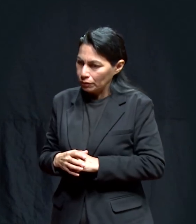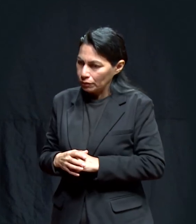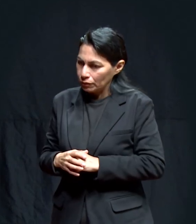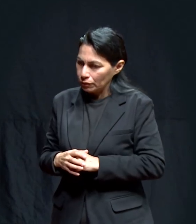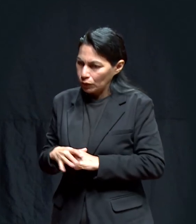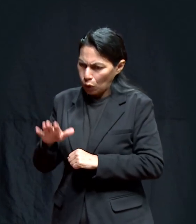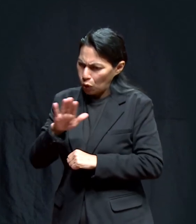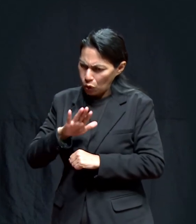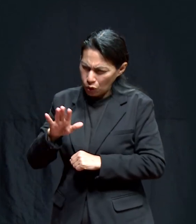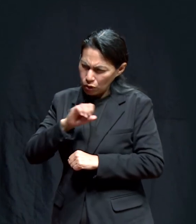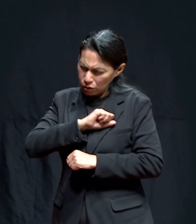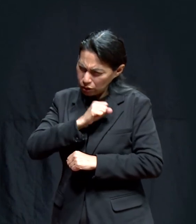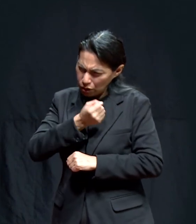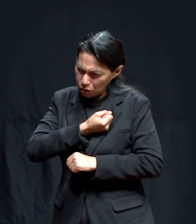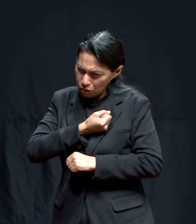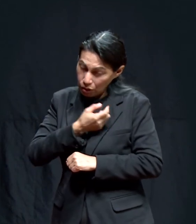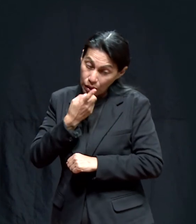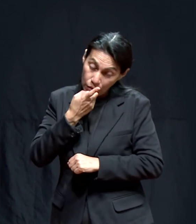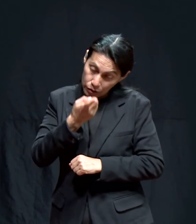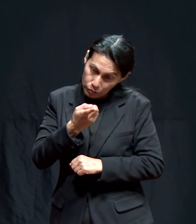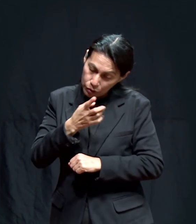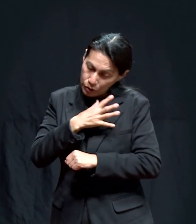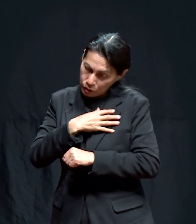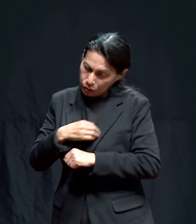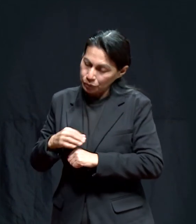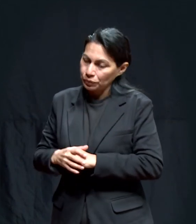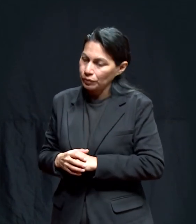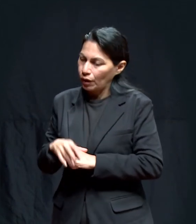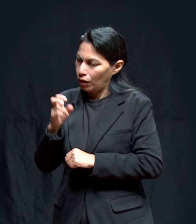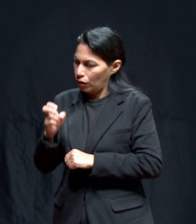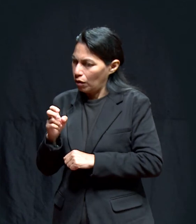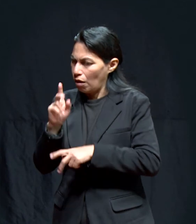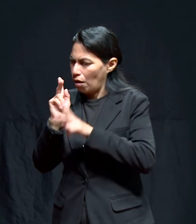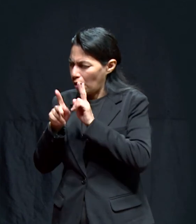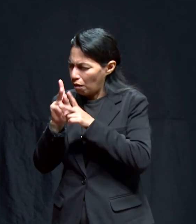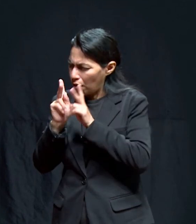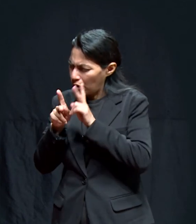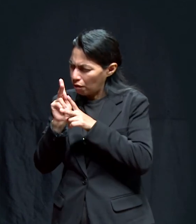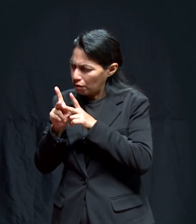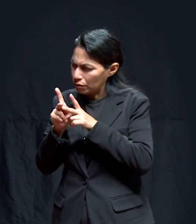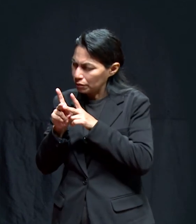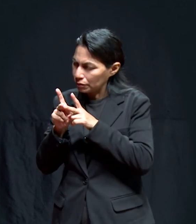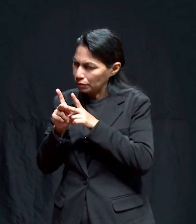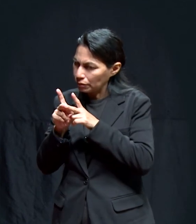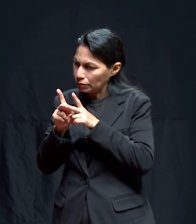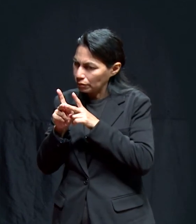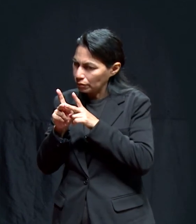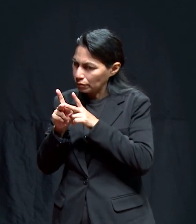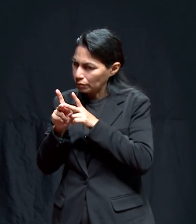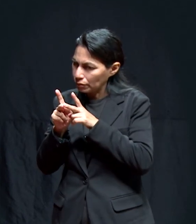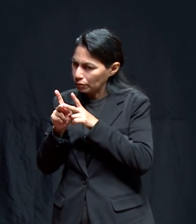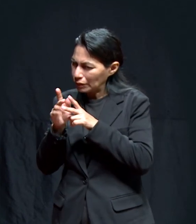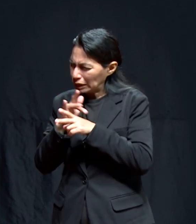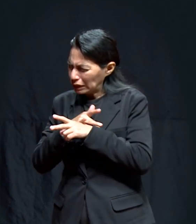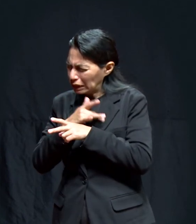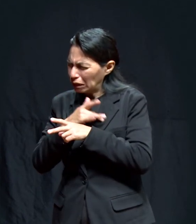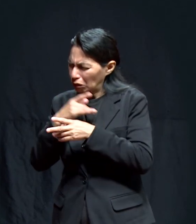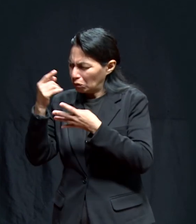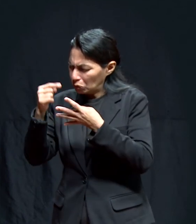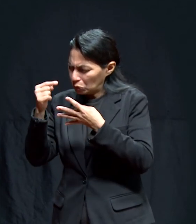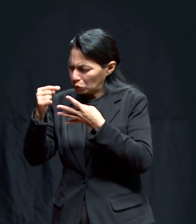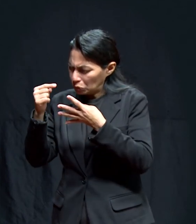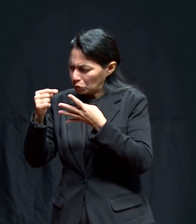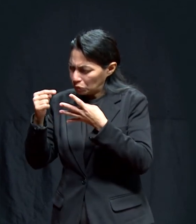es de salud. Salud. Y este, y le hablamos y ya le dije, hijo, fíjate que